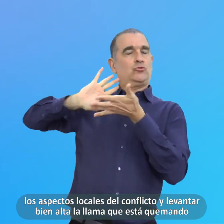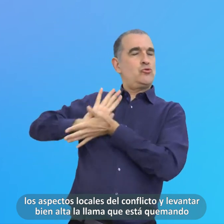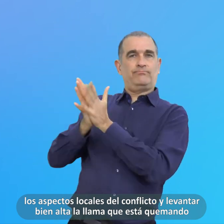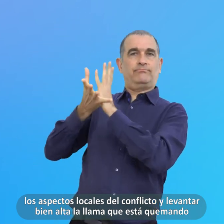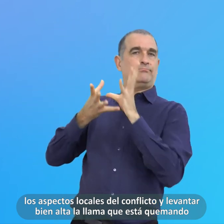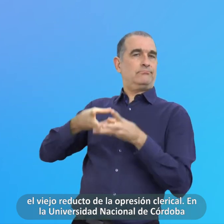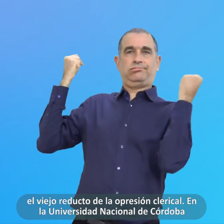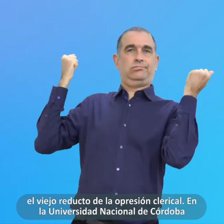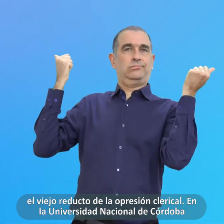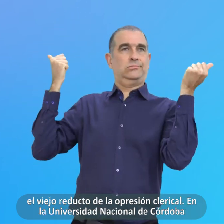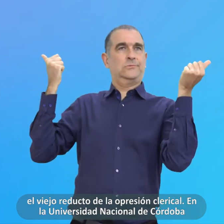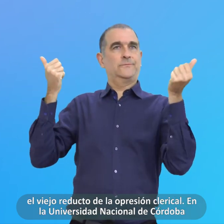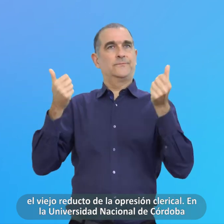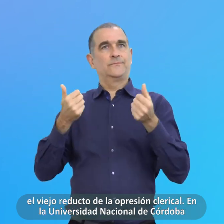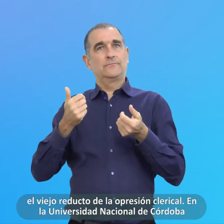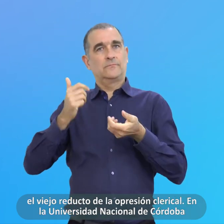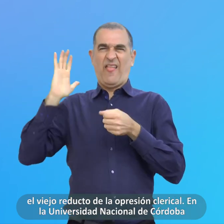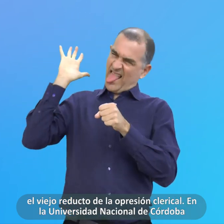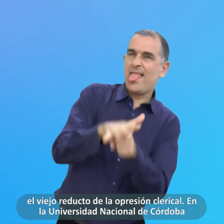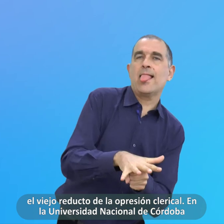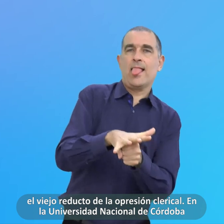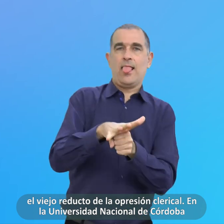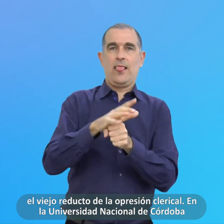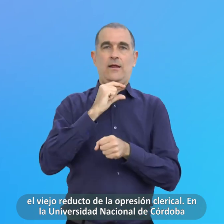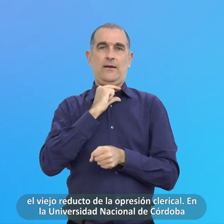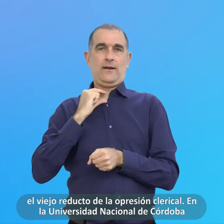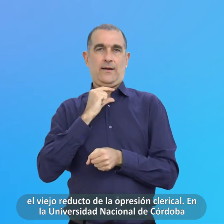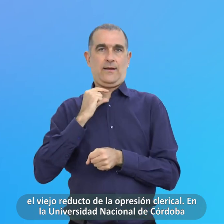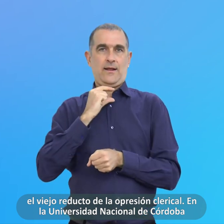El Viejo Producto De La Opresión Clerical